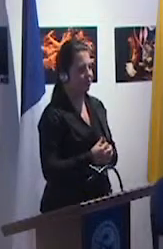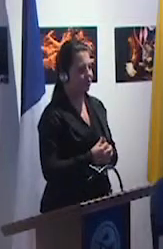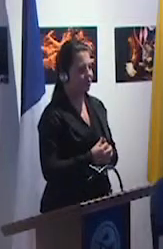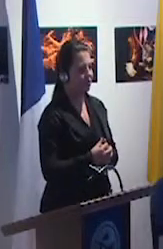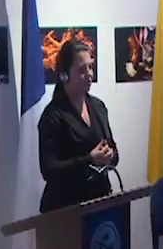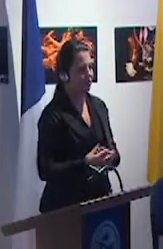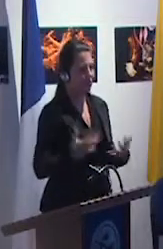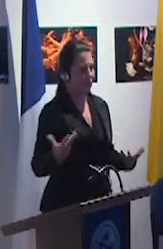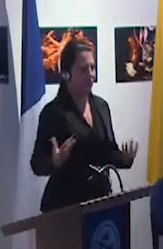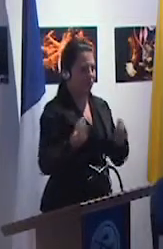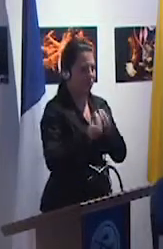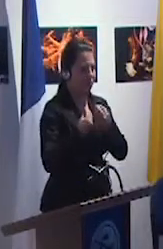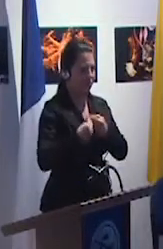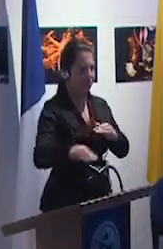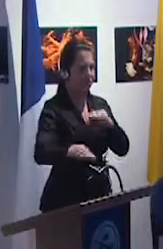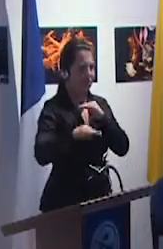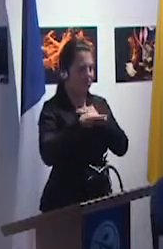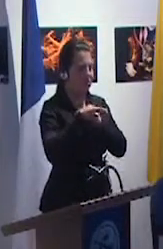font les choses